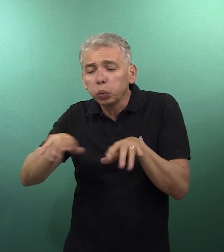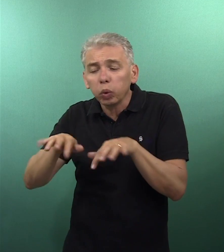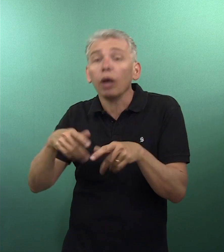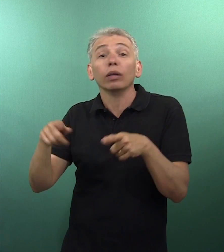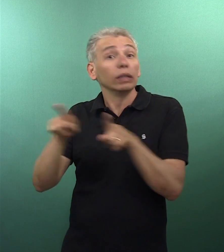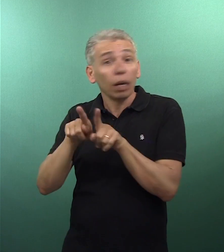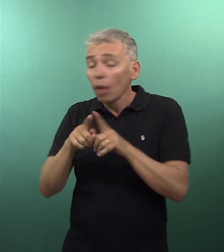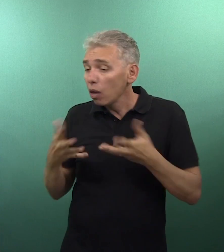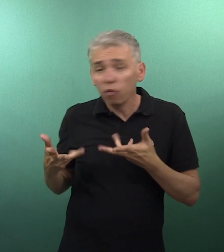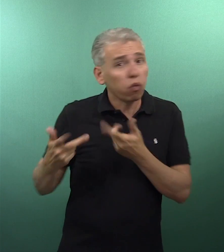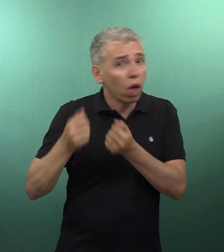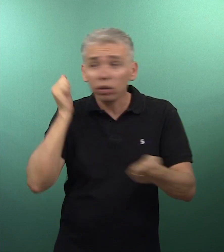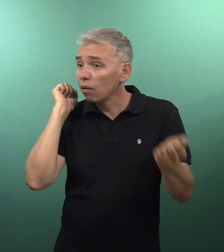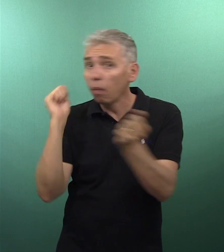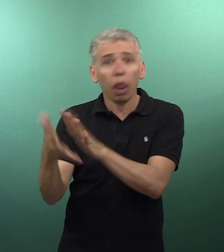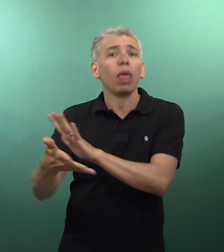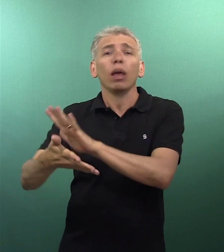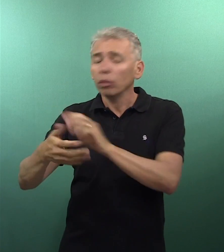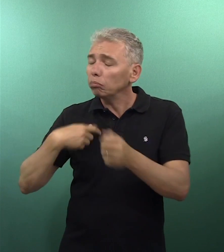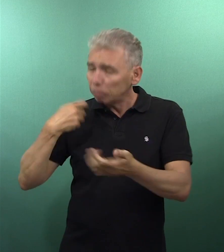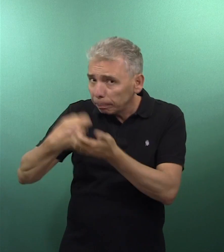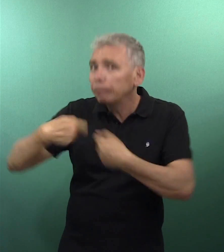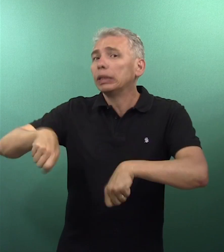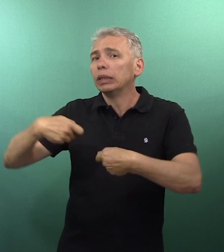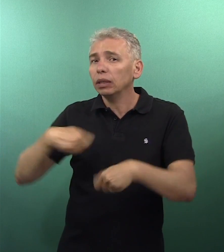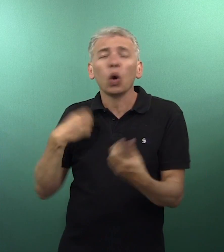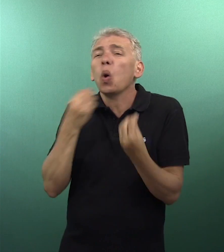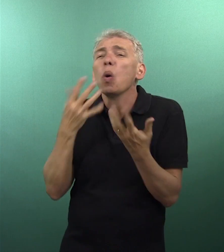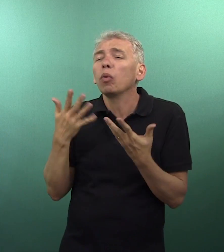arrebatas E aí